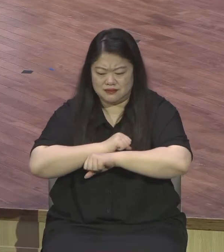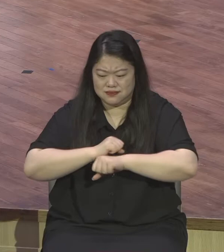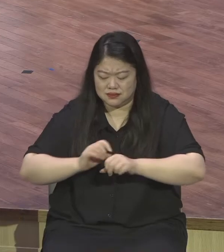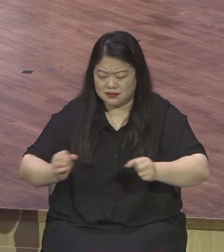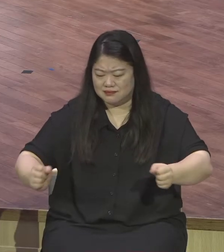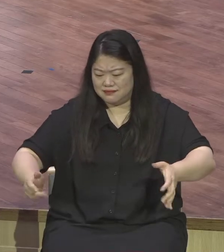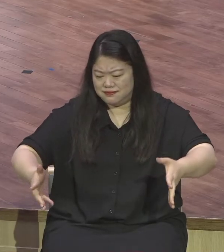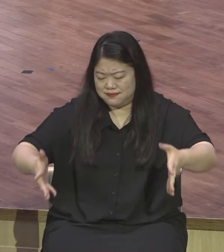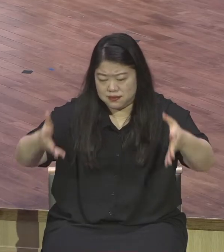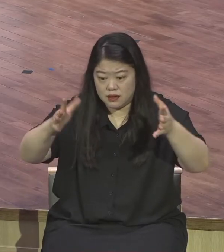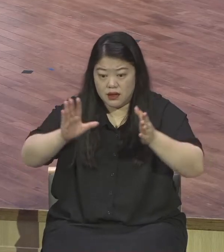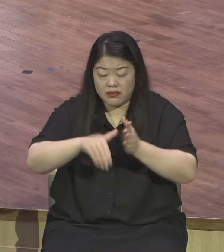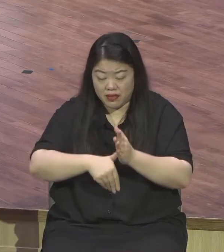단 한 명도